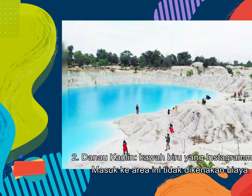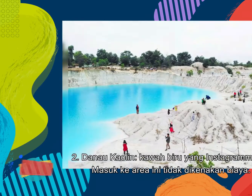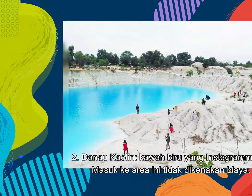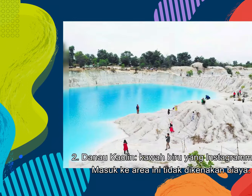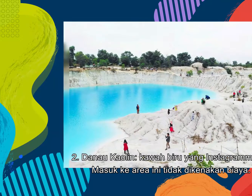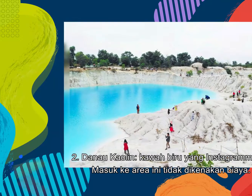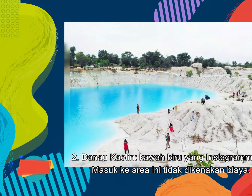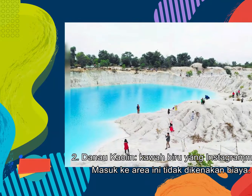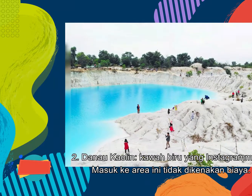Danau Kaolin